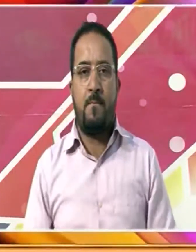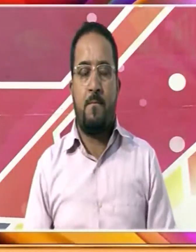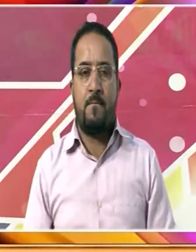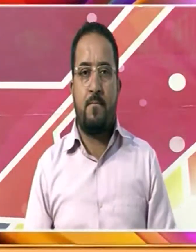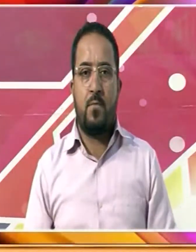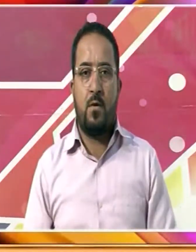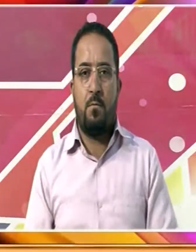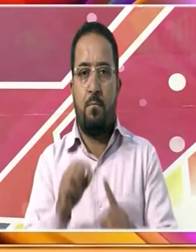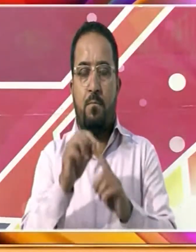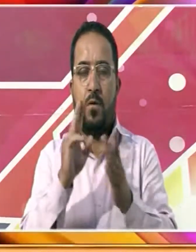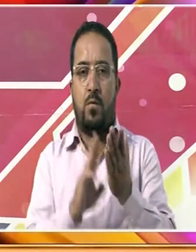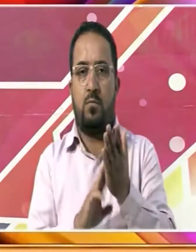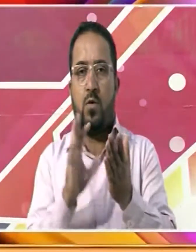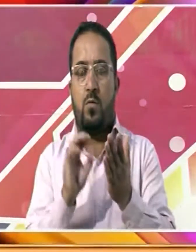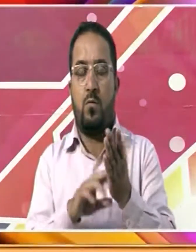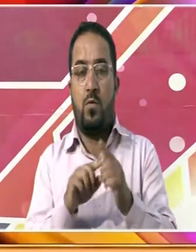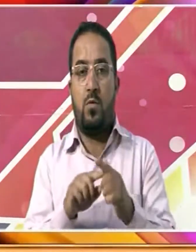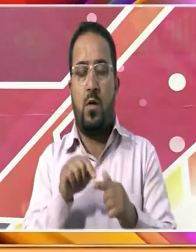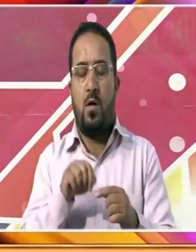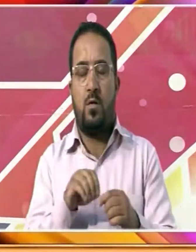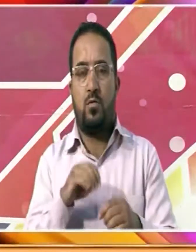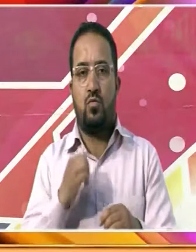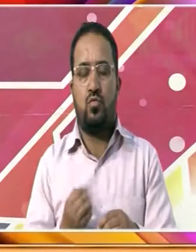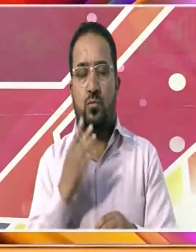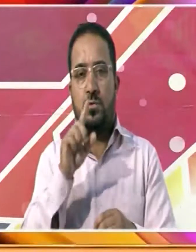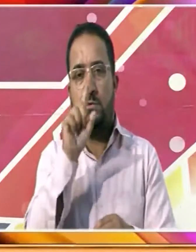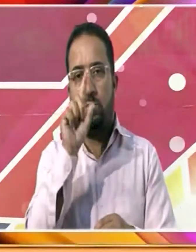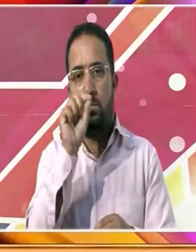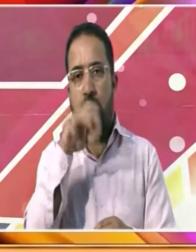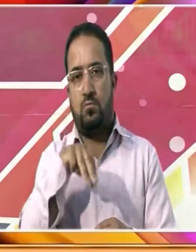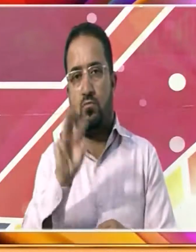وزیرزم نائندر موڈی نے آج صبح ساڑھے دس بجے